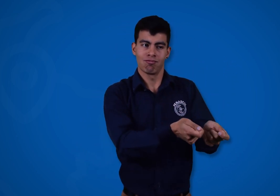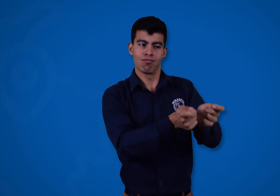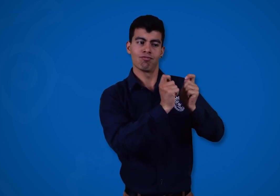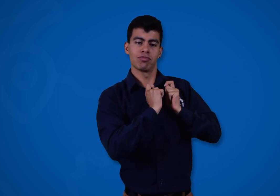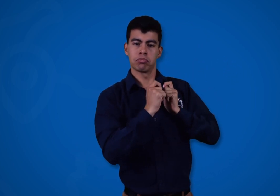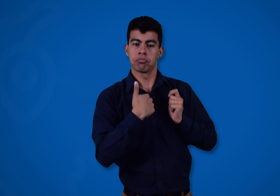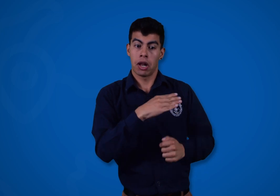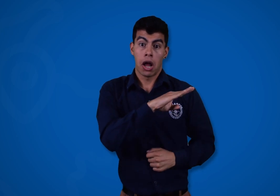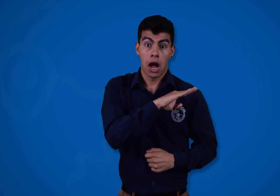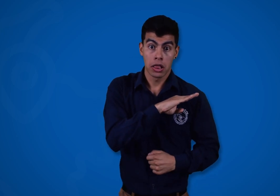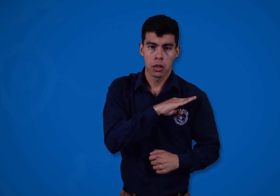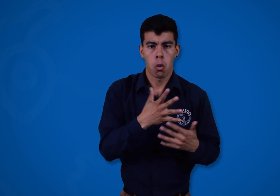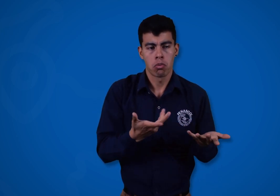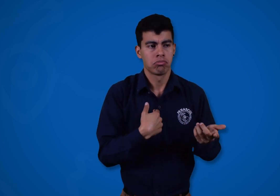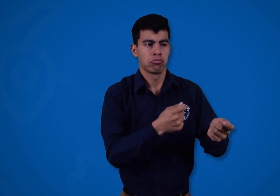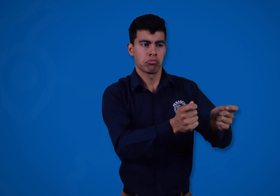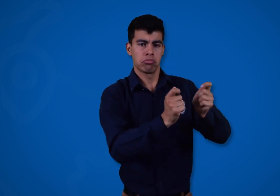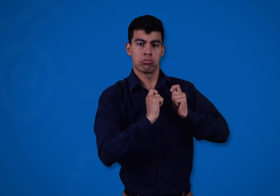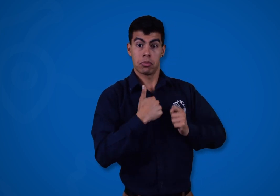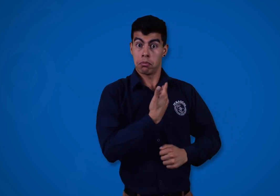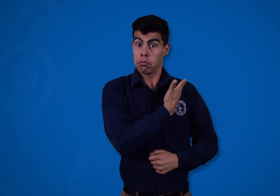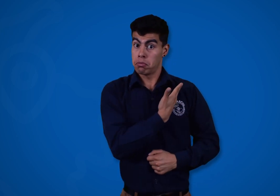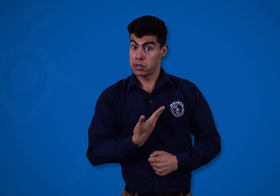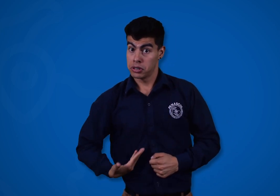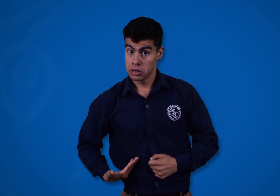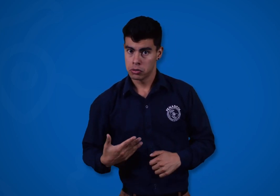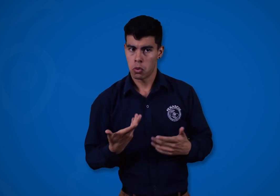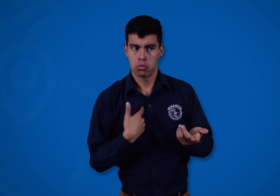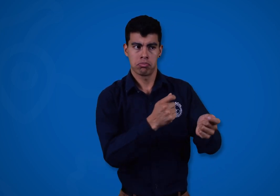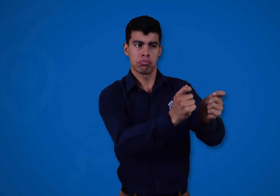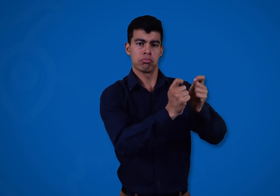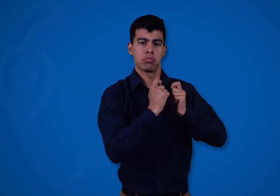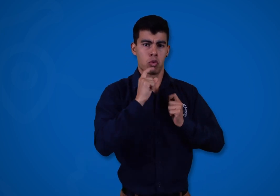alcaldes, presidentes, gobernadores, administrativos, entre muchos otros.